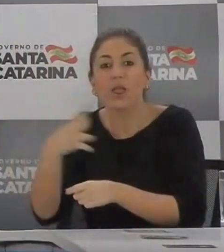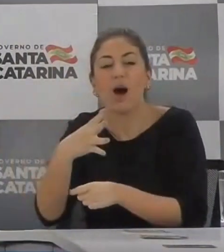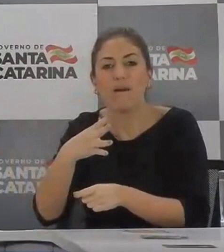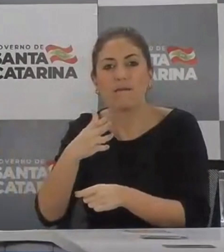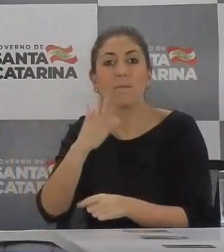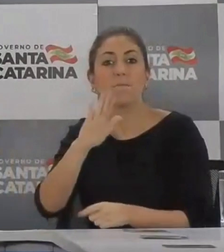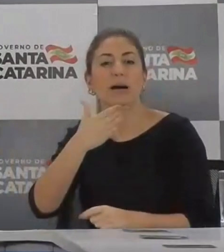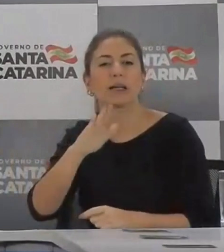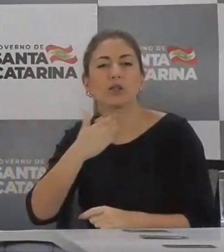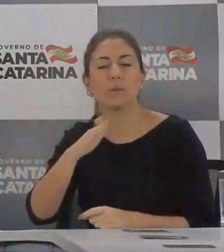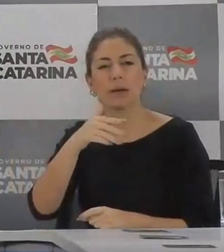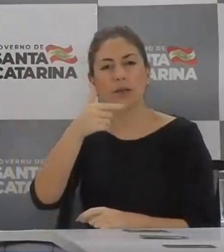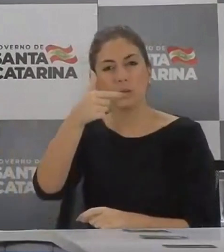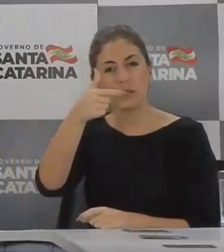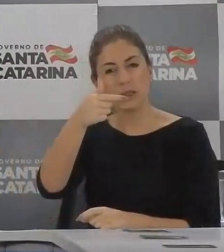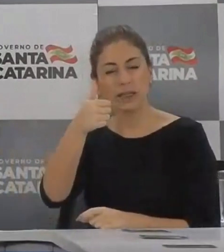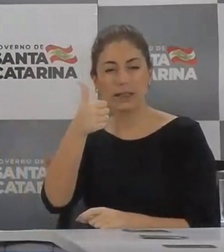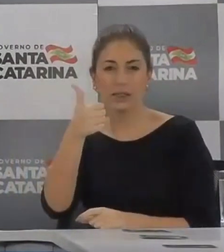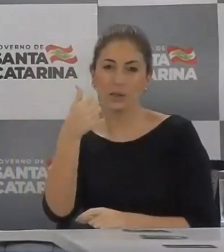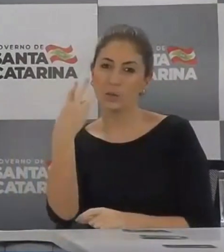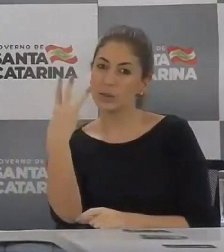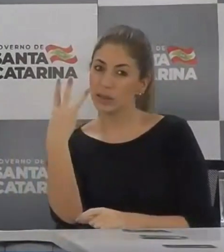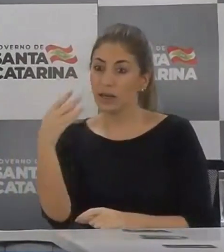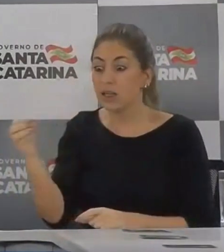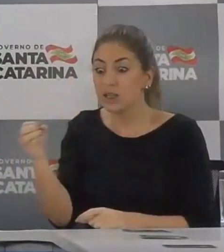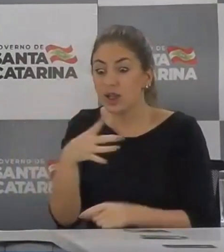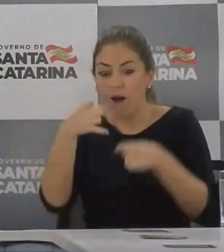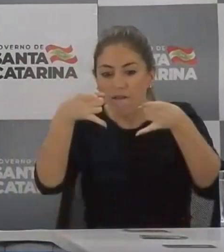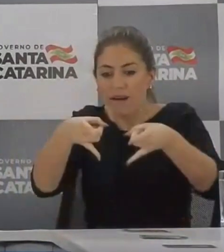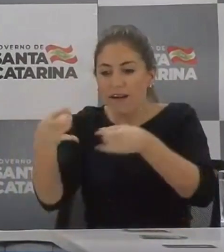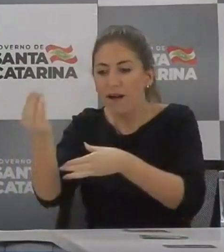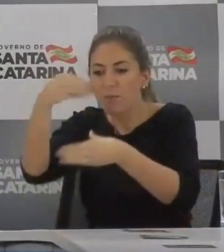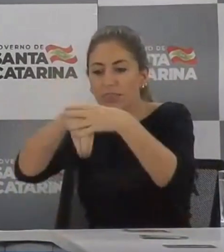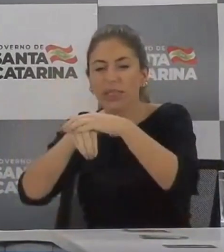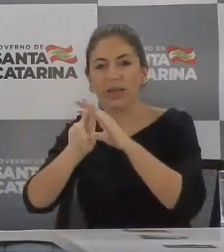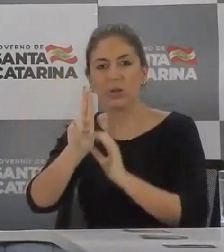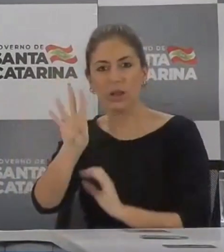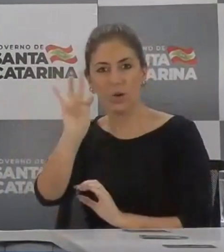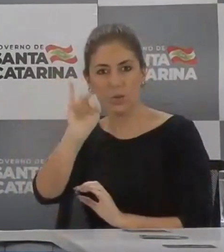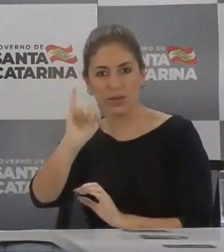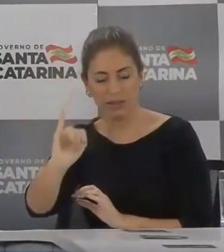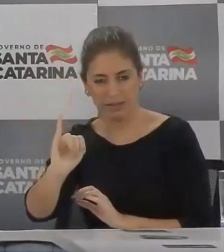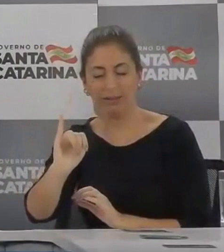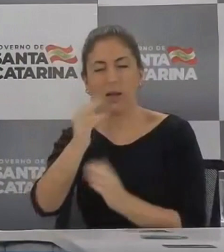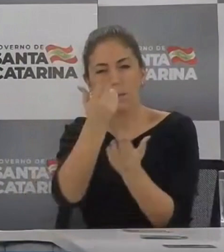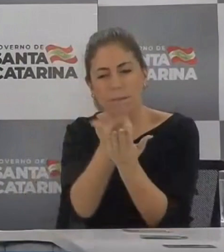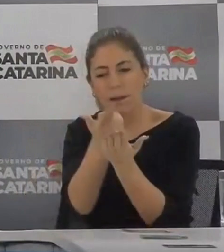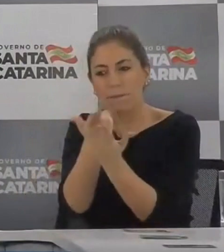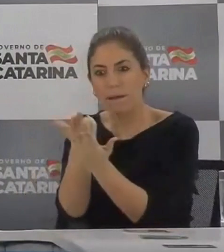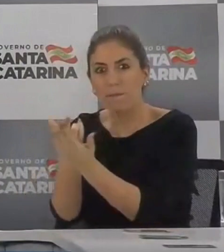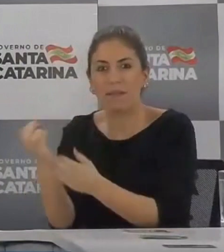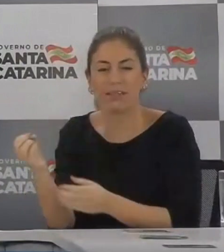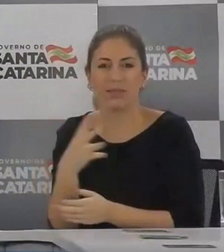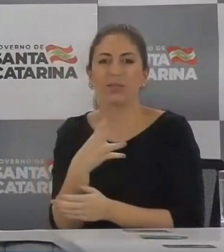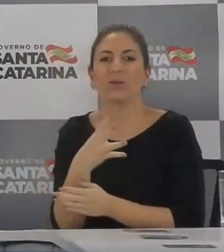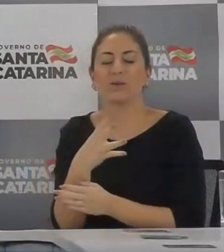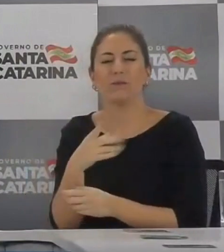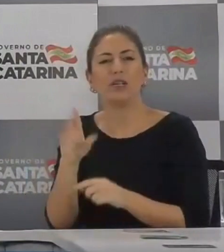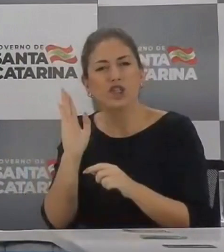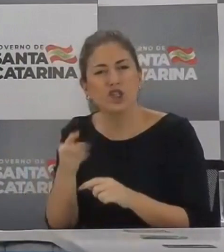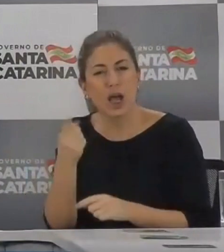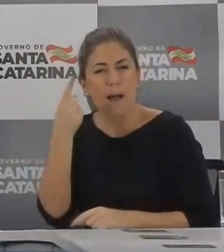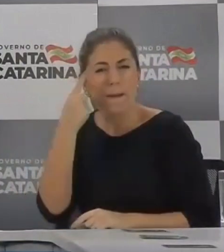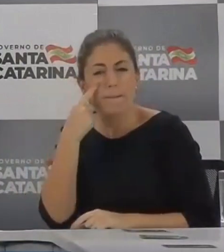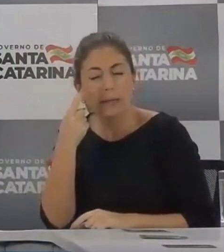modificou a partir da modelagem que a gente rodou em laboratório, projetando o número de pessoas que vão procurar